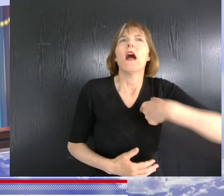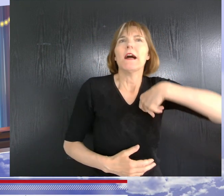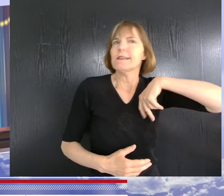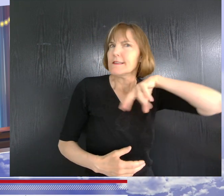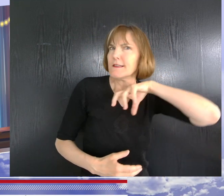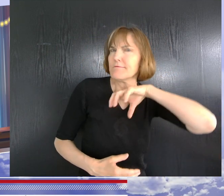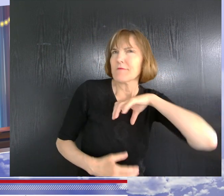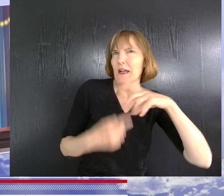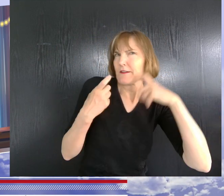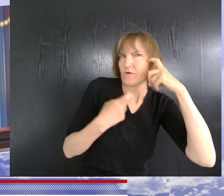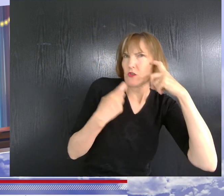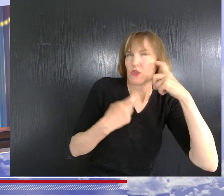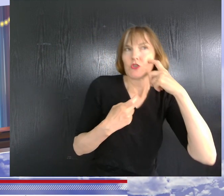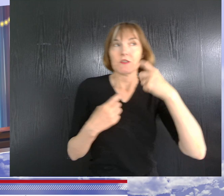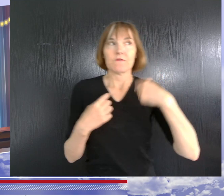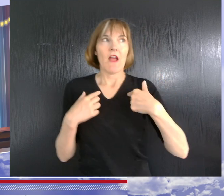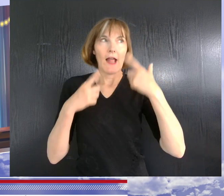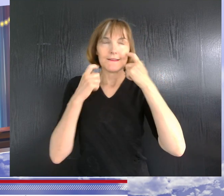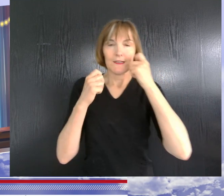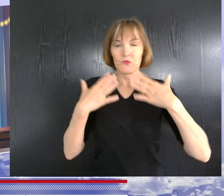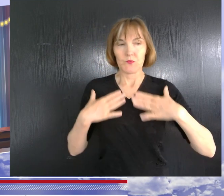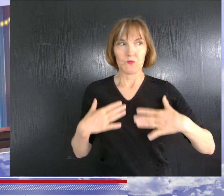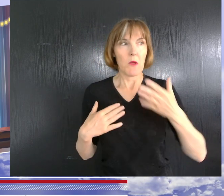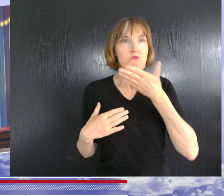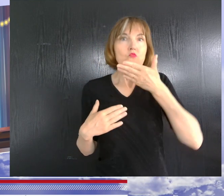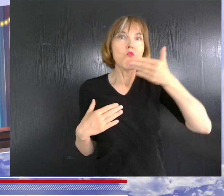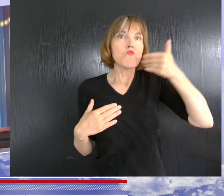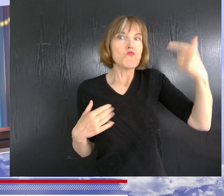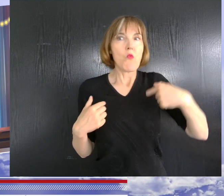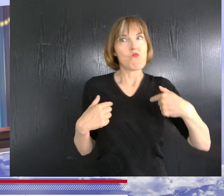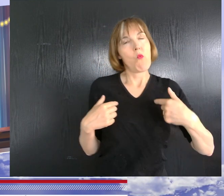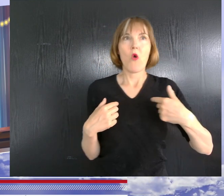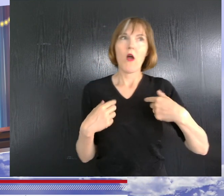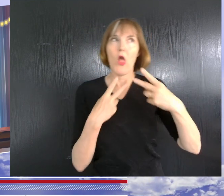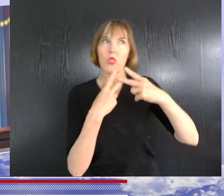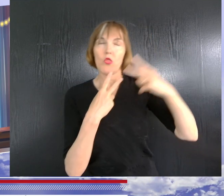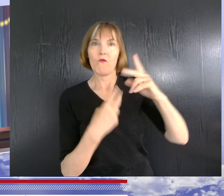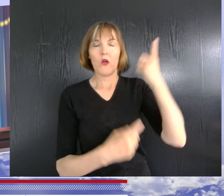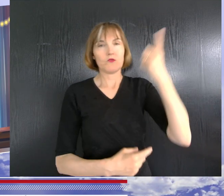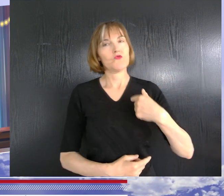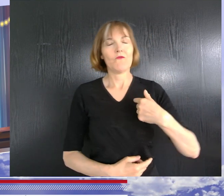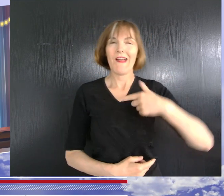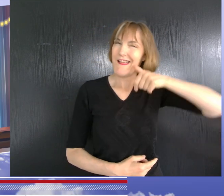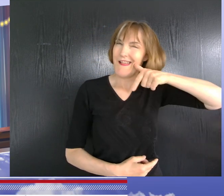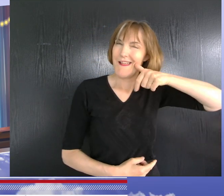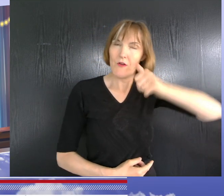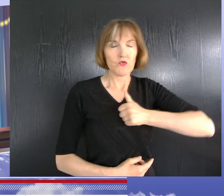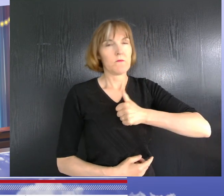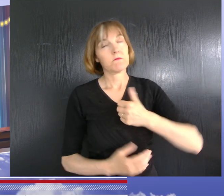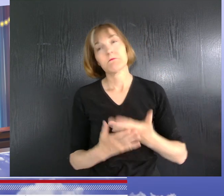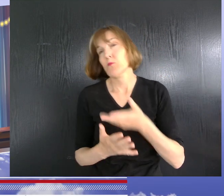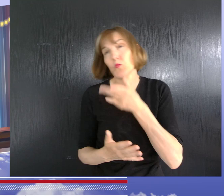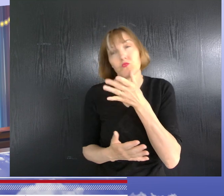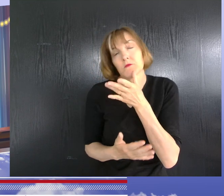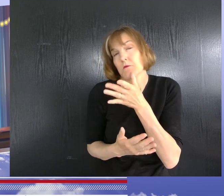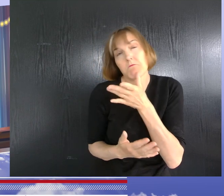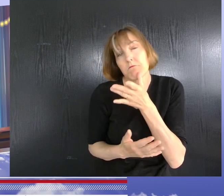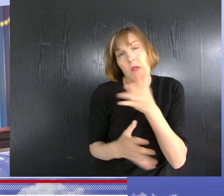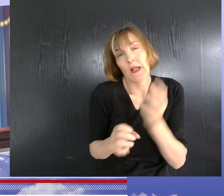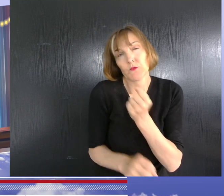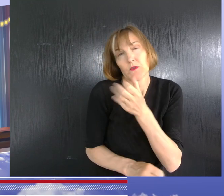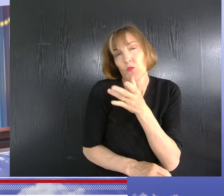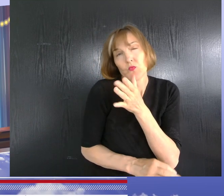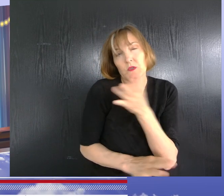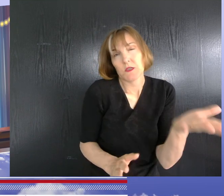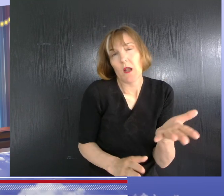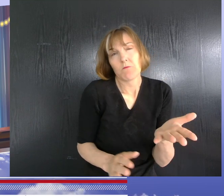à rendre notre ancienne personnalité plus présentable. N'essayons pas de nous améliorer aux yeux de Dieu. Nous n